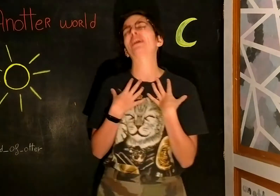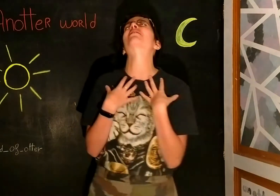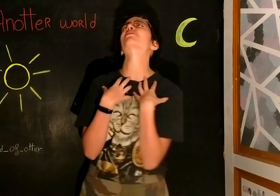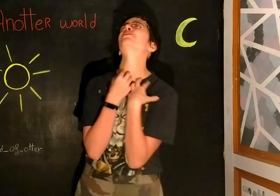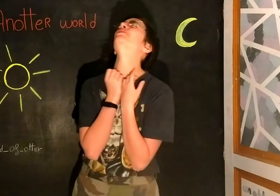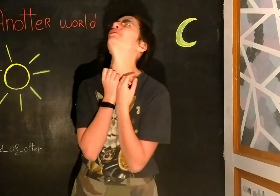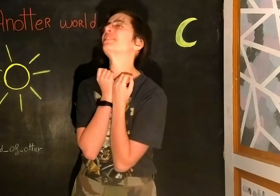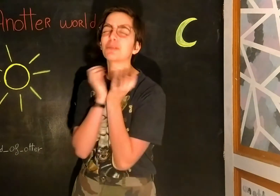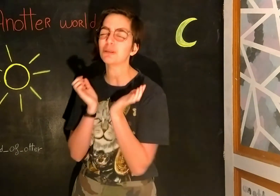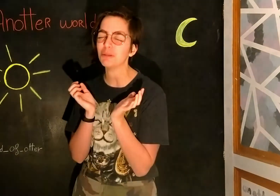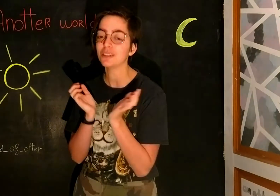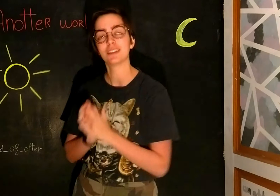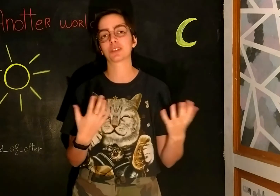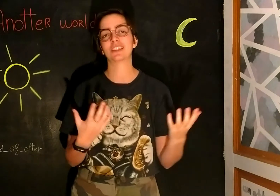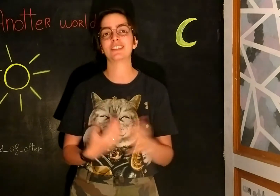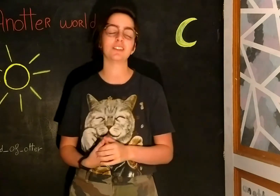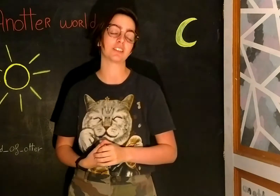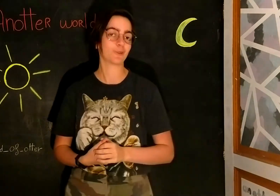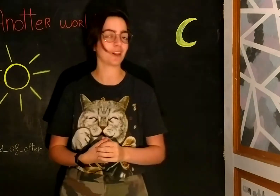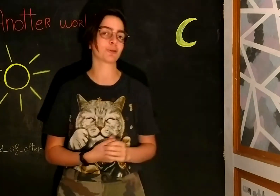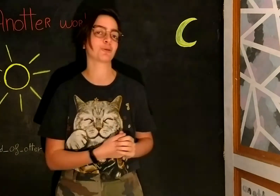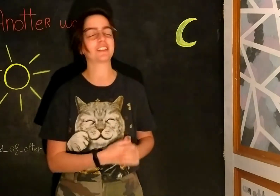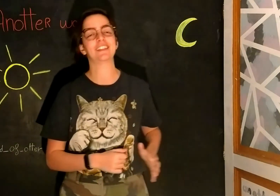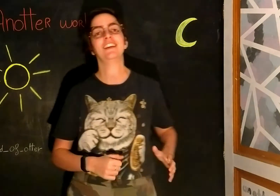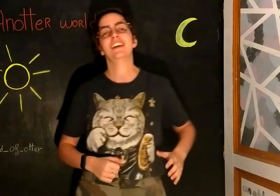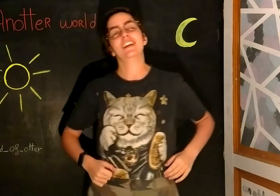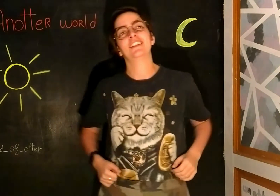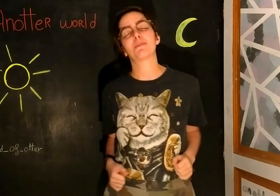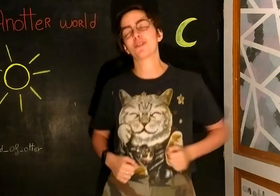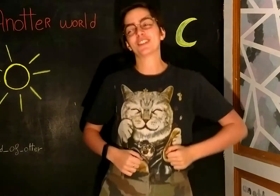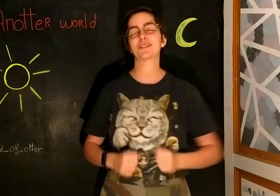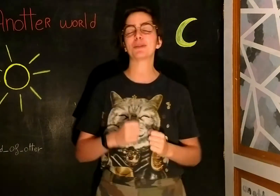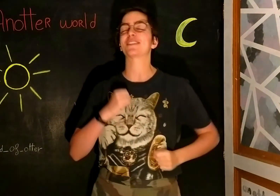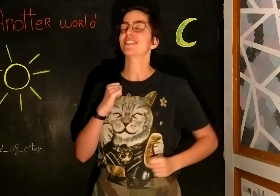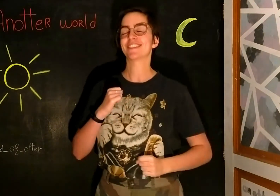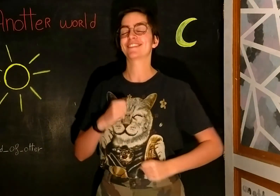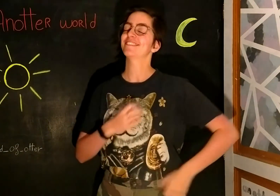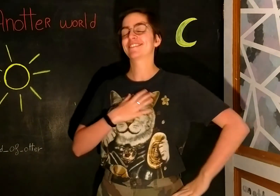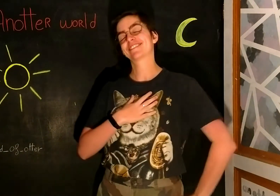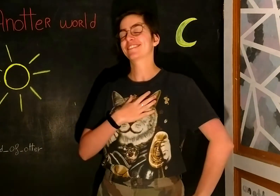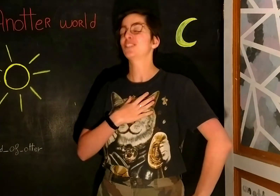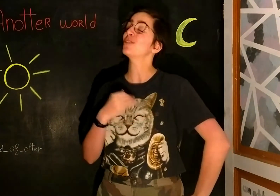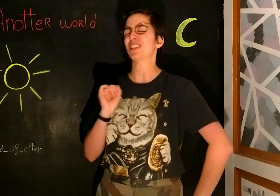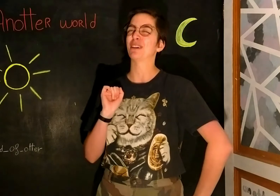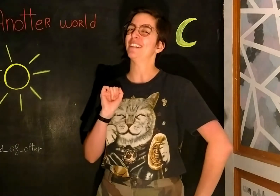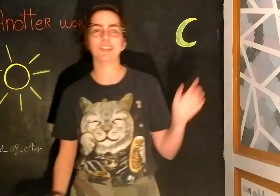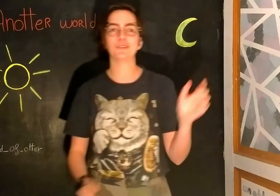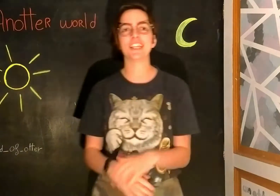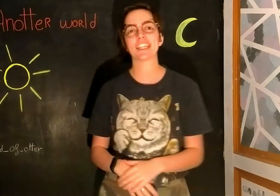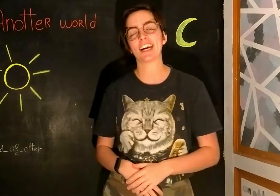suis pas talentueux. C'est trop nul. Donc, j'ai décidé d'être talentueux cette année et d'apprendre des compétences. Je suis tout fière de moi. Et le dernier